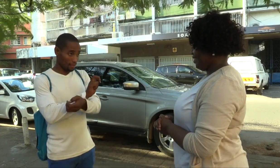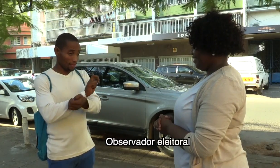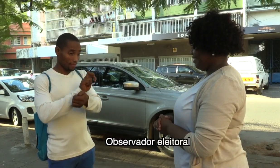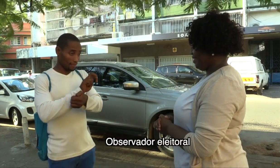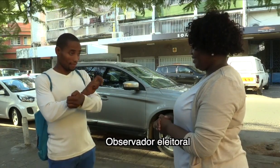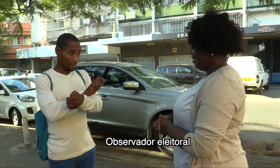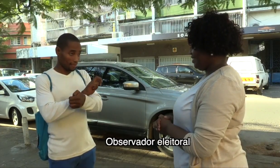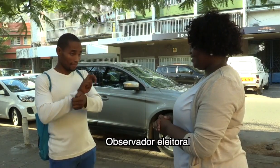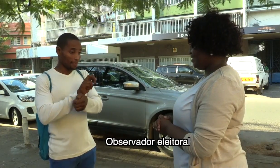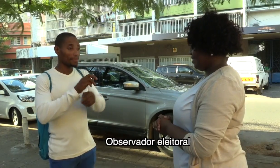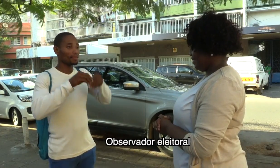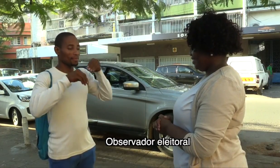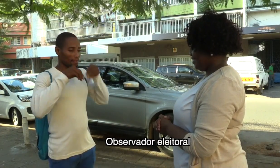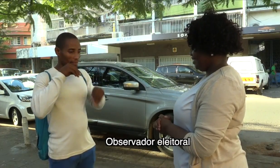Observador eleitoral